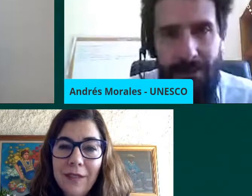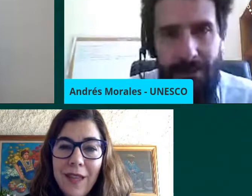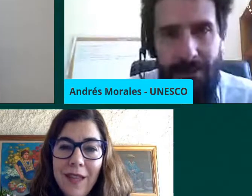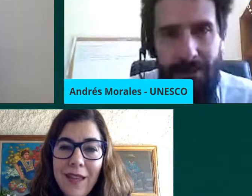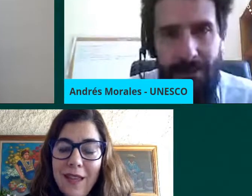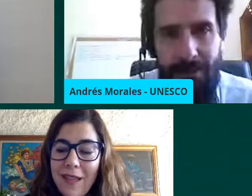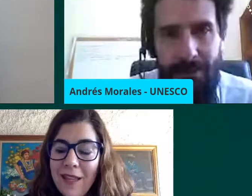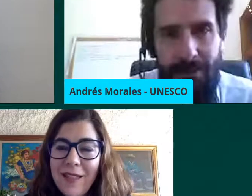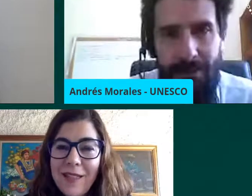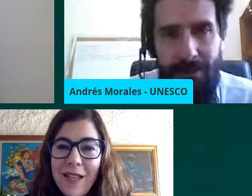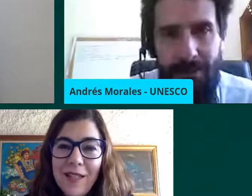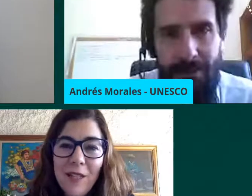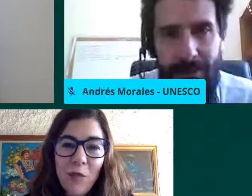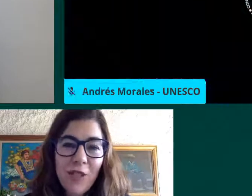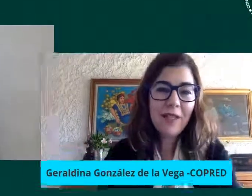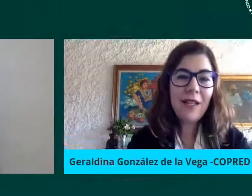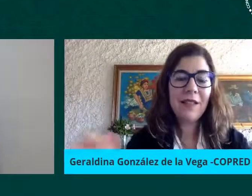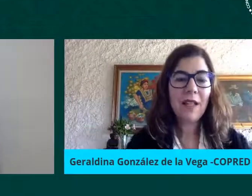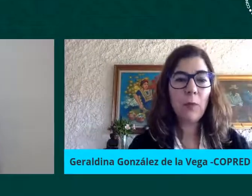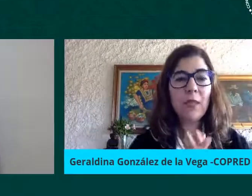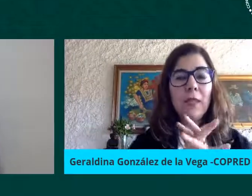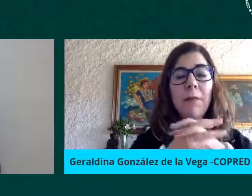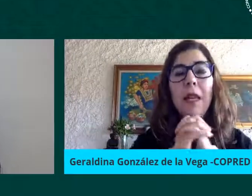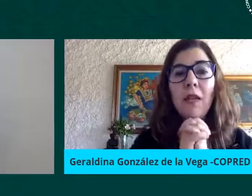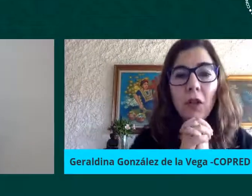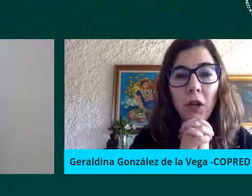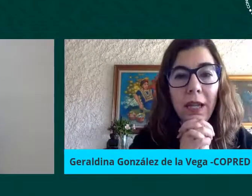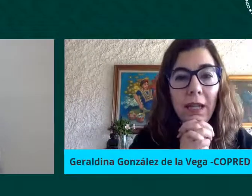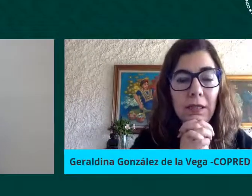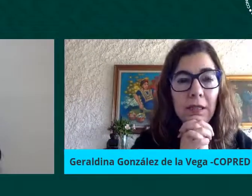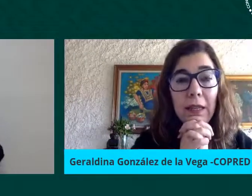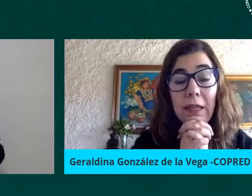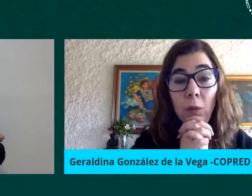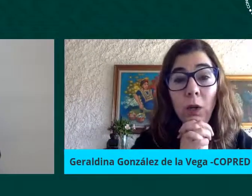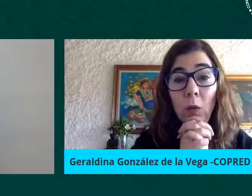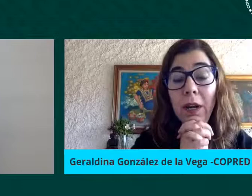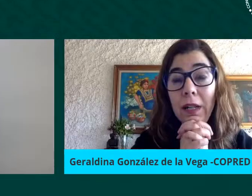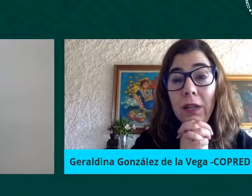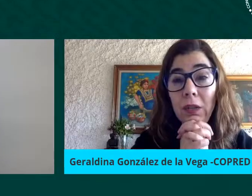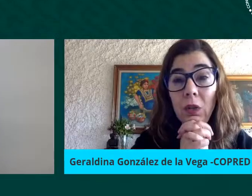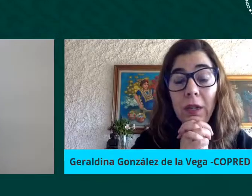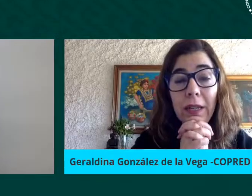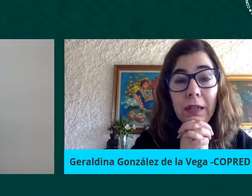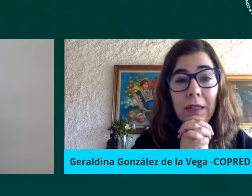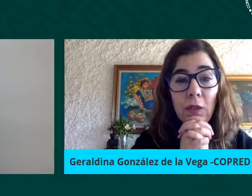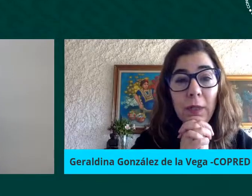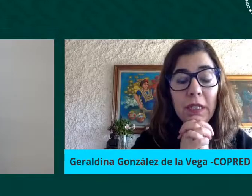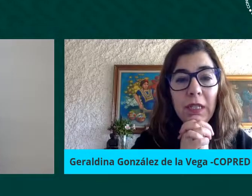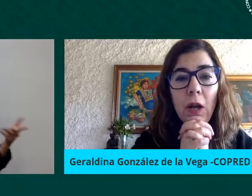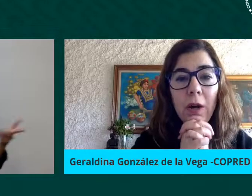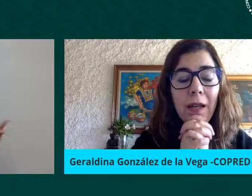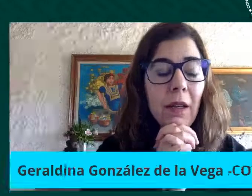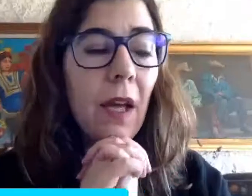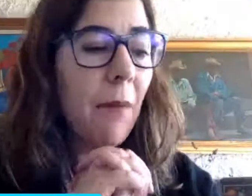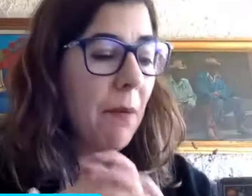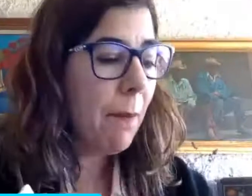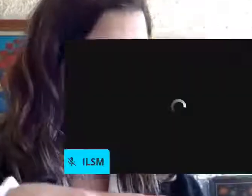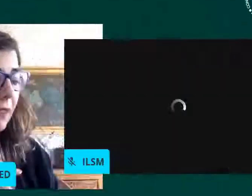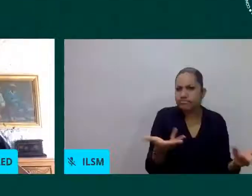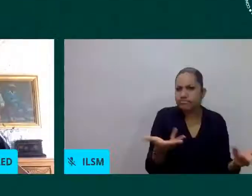¿cómo lo ves desde allá? Sí Andrés muchas gracias pues sí mira yo creo que es un gran reto el que se nos presenta